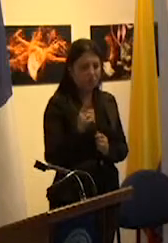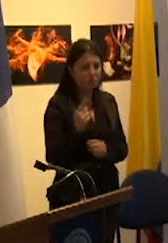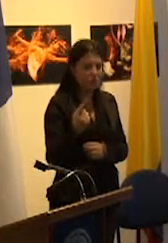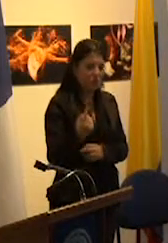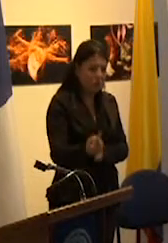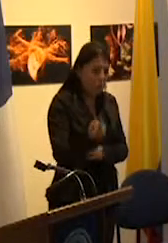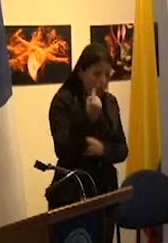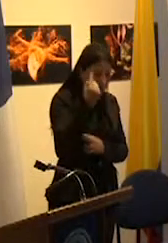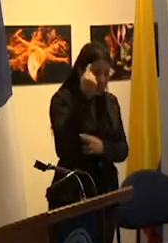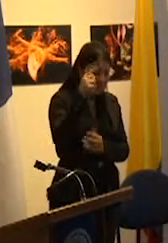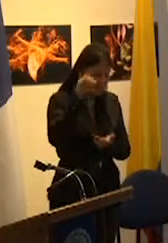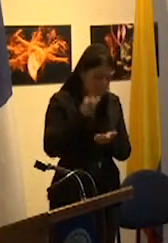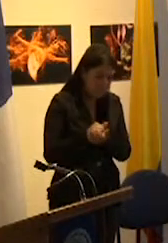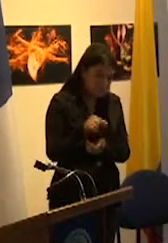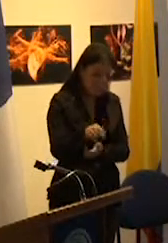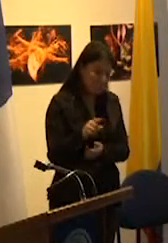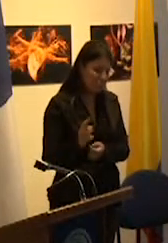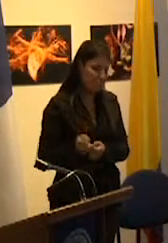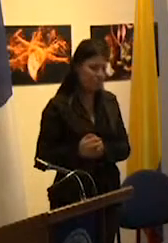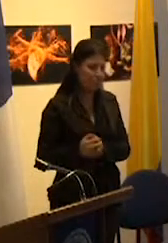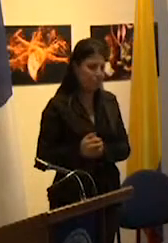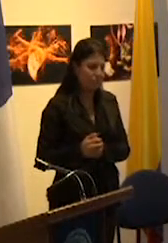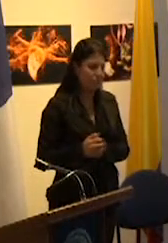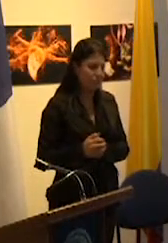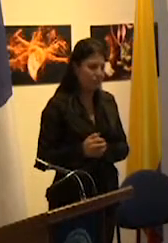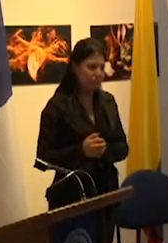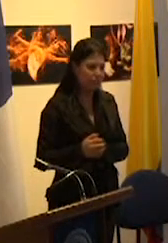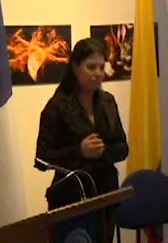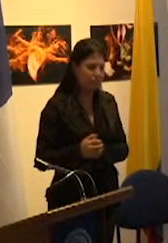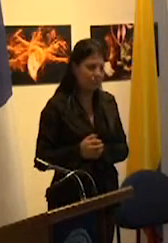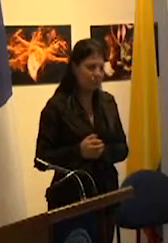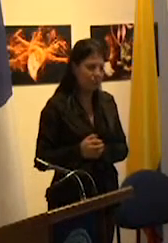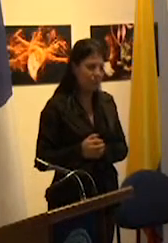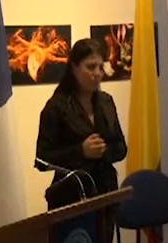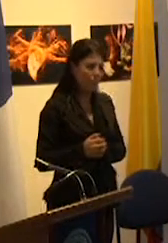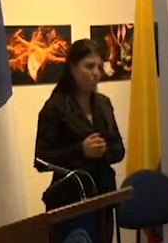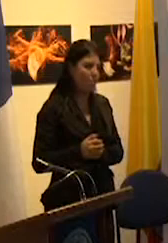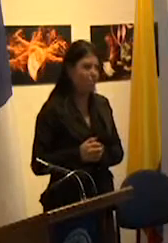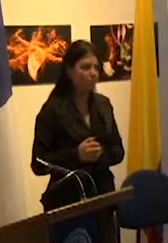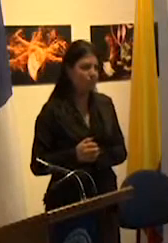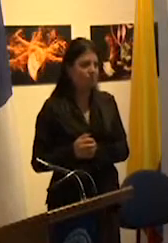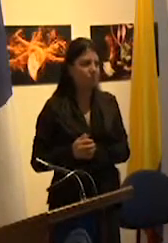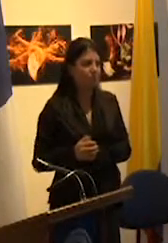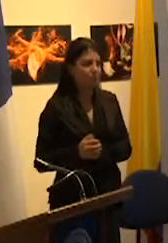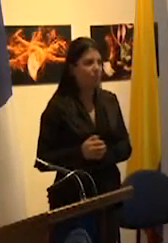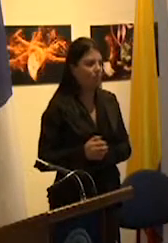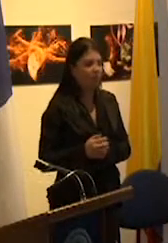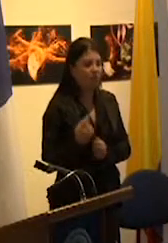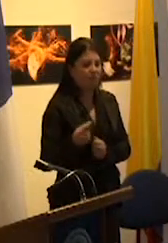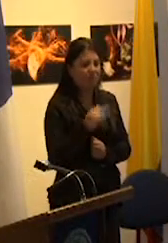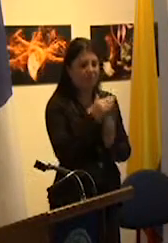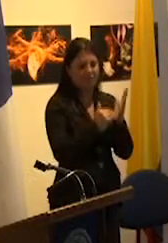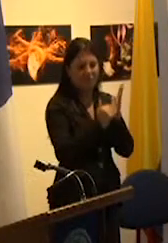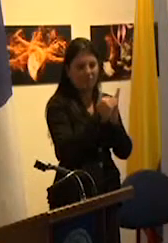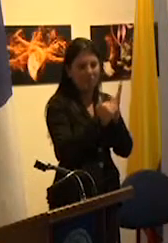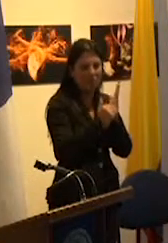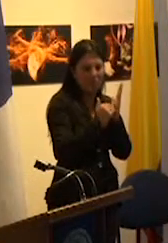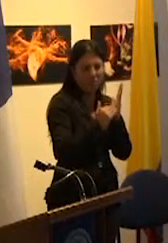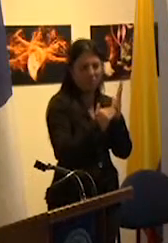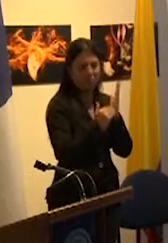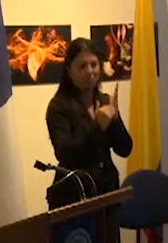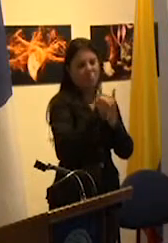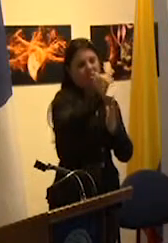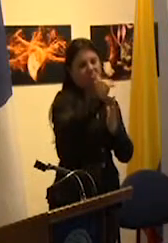el sentido político de la misma del mismo modo la singularización de las clases medias y de las clases